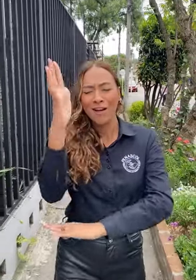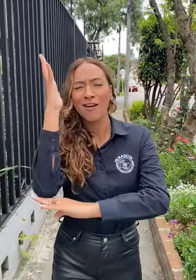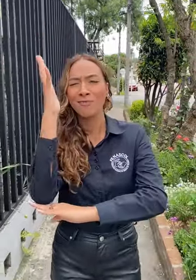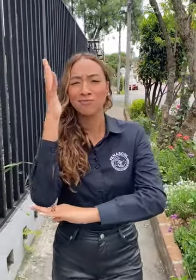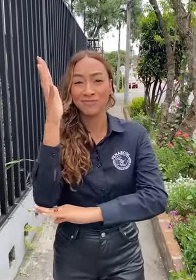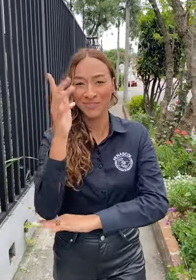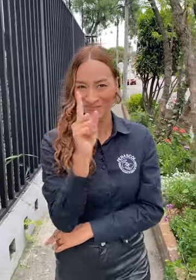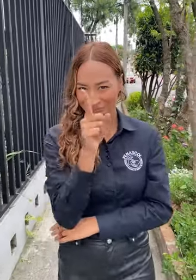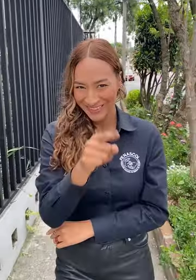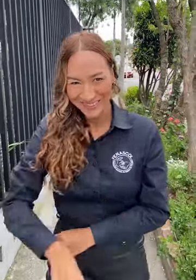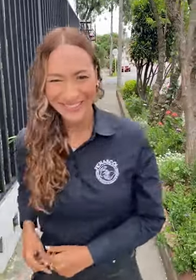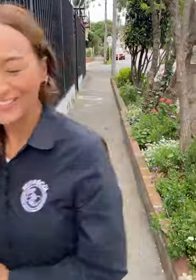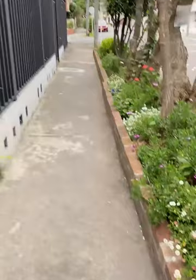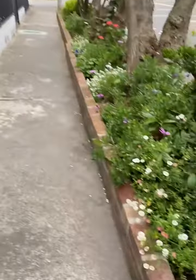señas colombiana, siendo accesible.